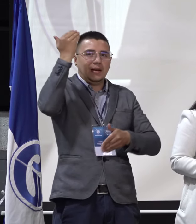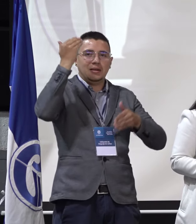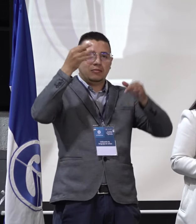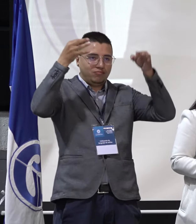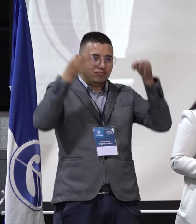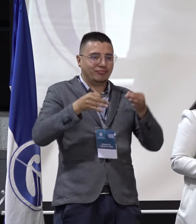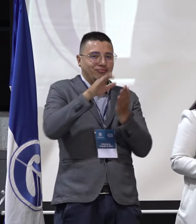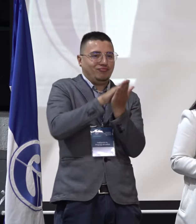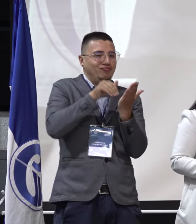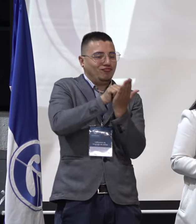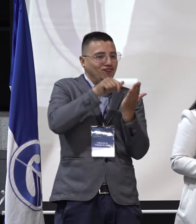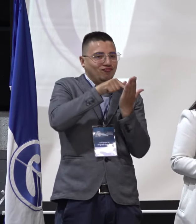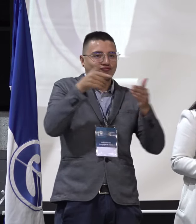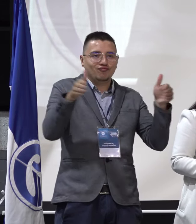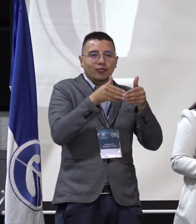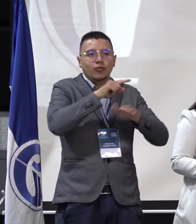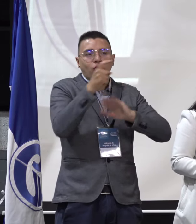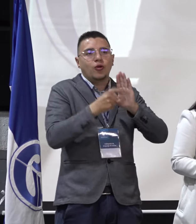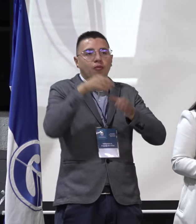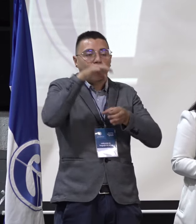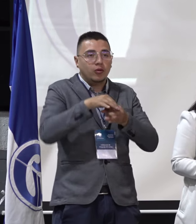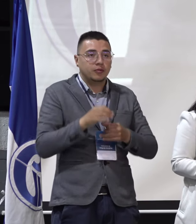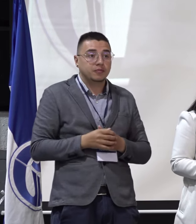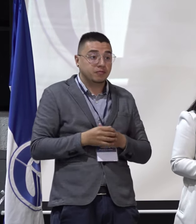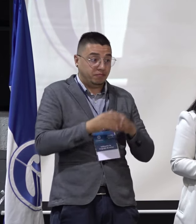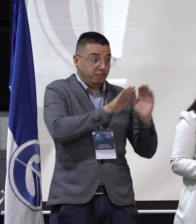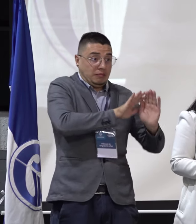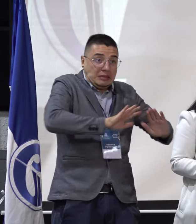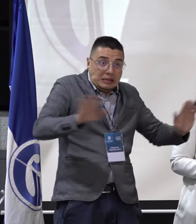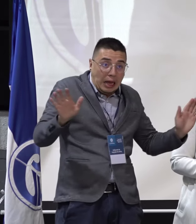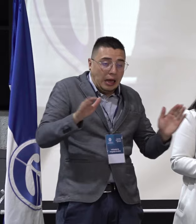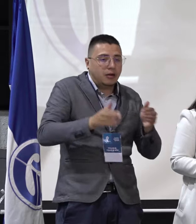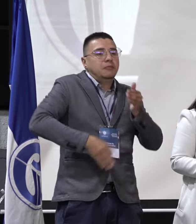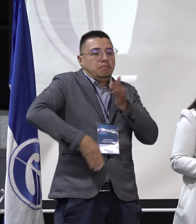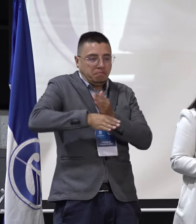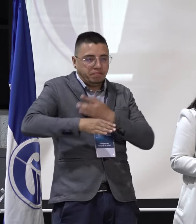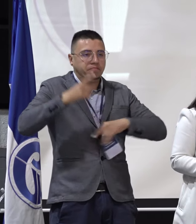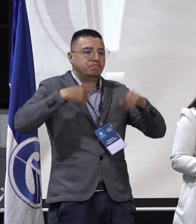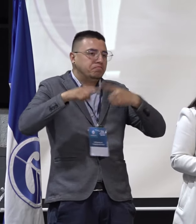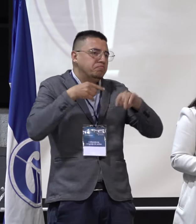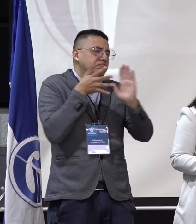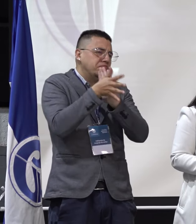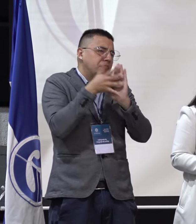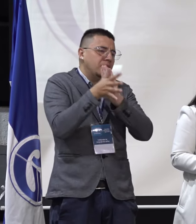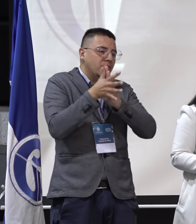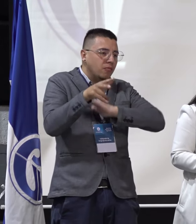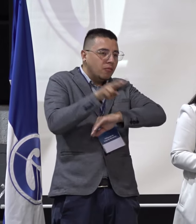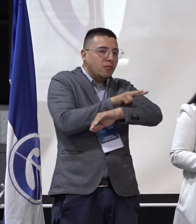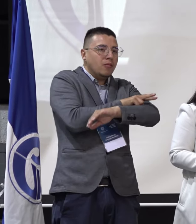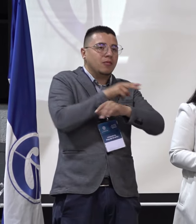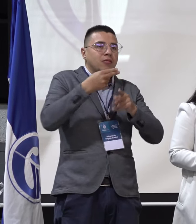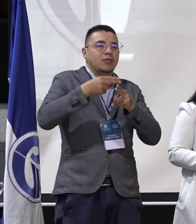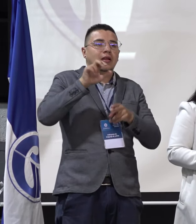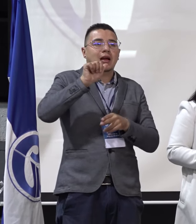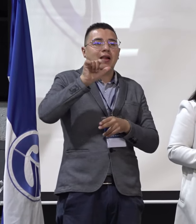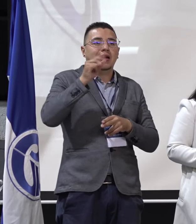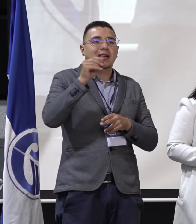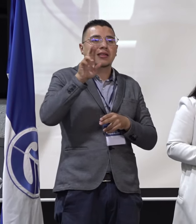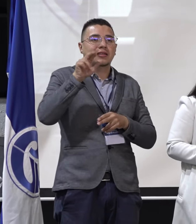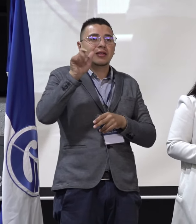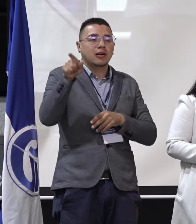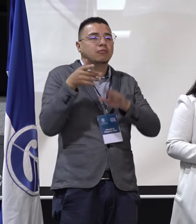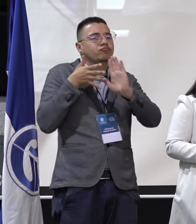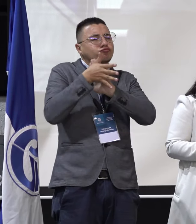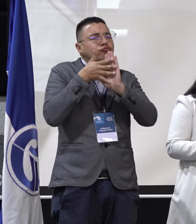de cierre de las mesas de votación. Acto seguido, procederemos con la Comisión Vedeora a levantar el acta de elección y a